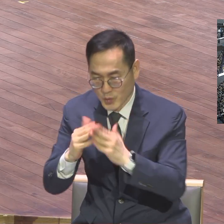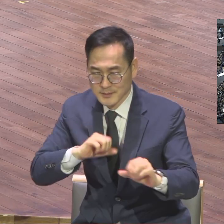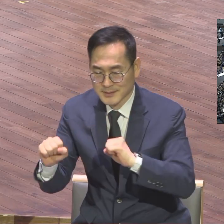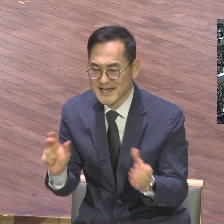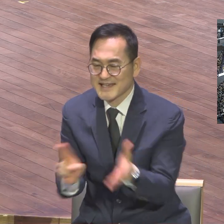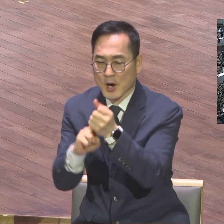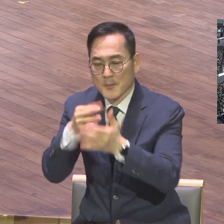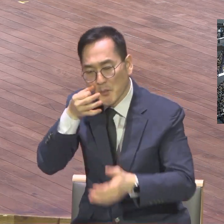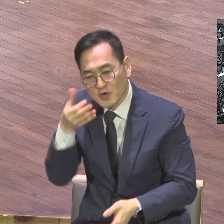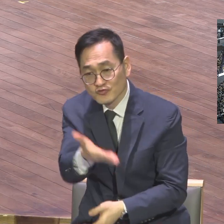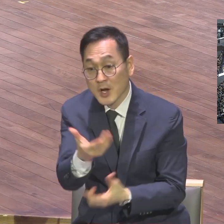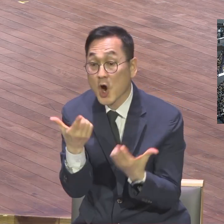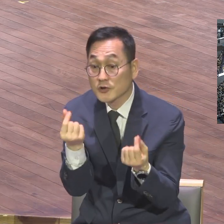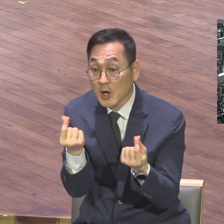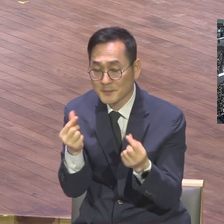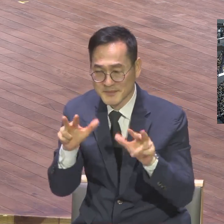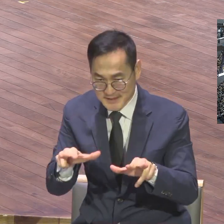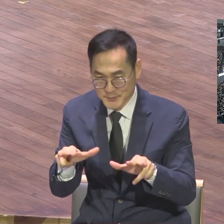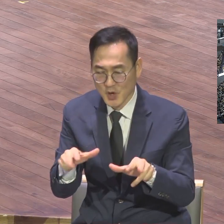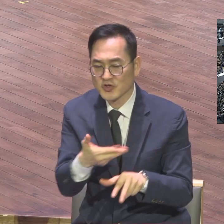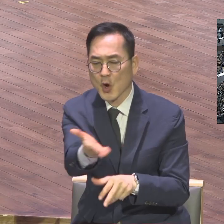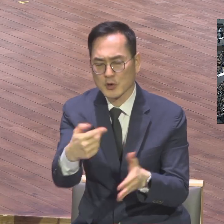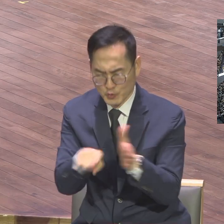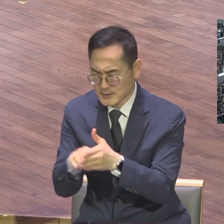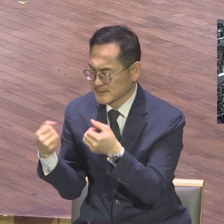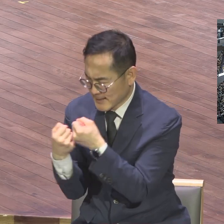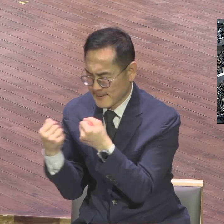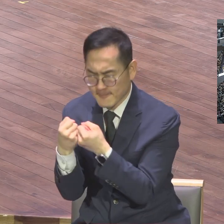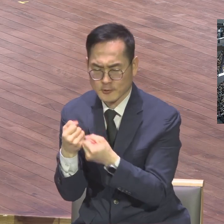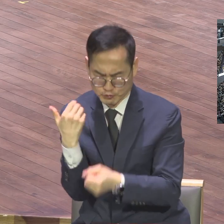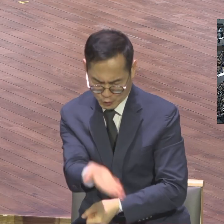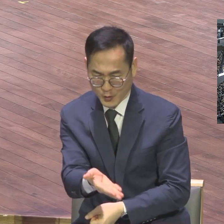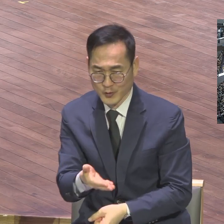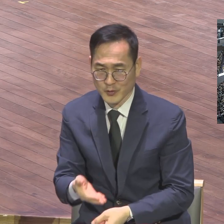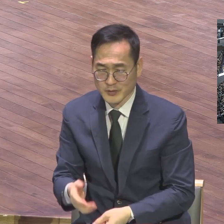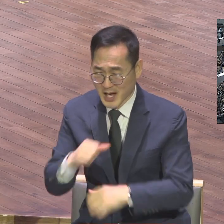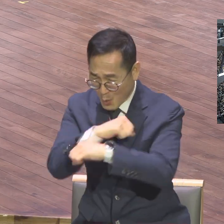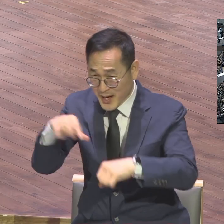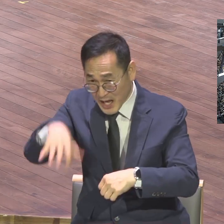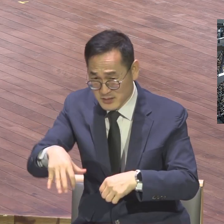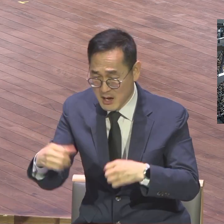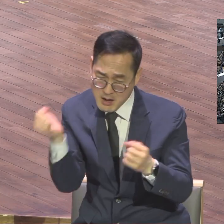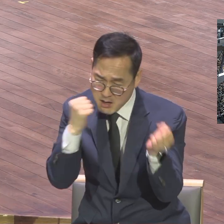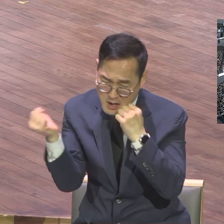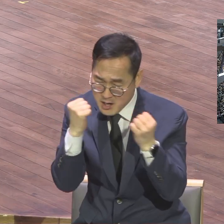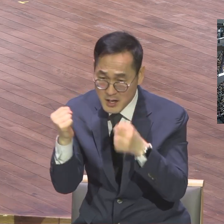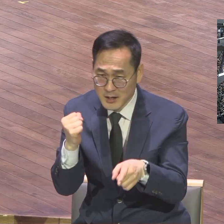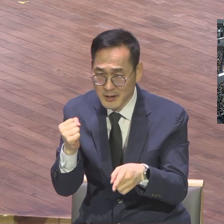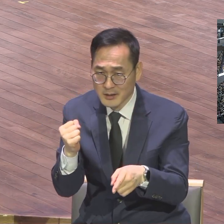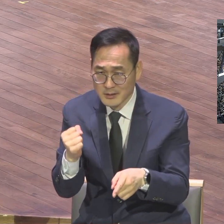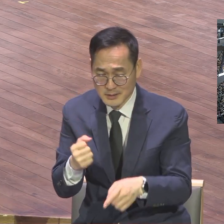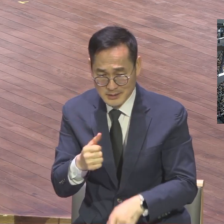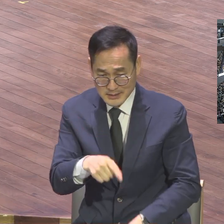이제도 너희를 위하여 사올 것이며 광야에서도 너희가 당하였거니와 사람이 자기 아들을 아는 것 같이